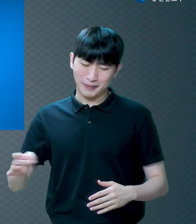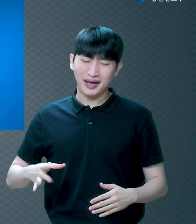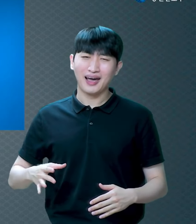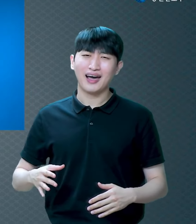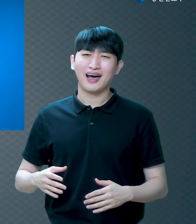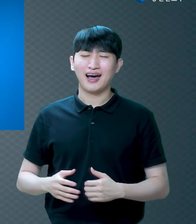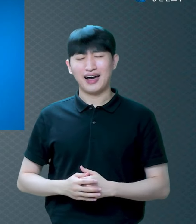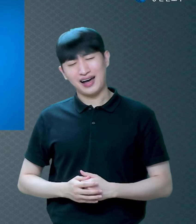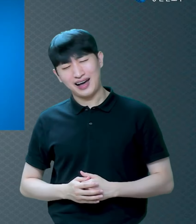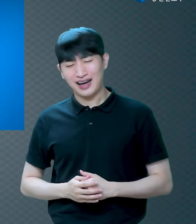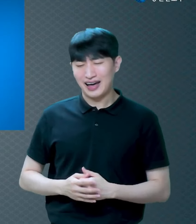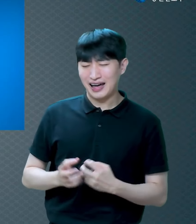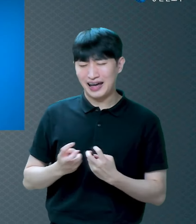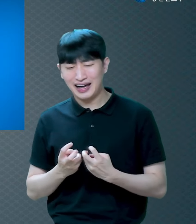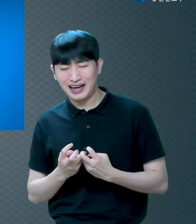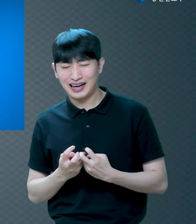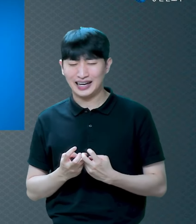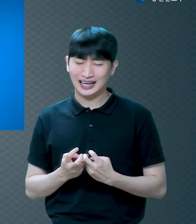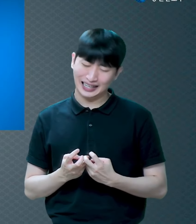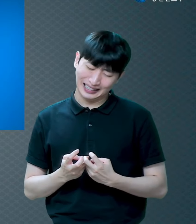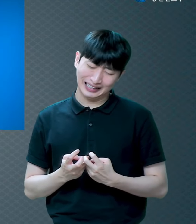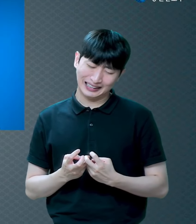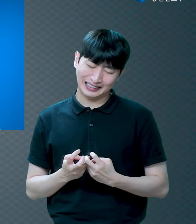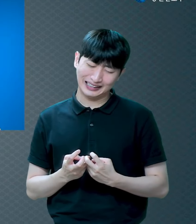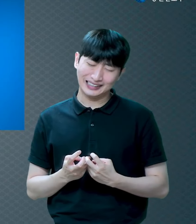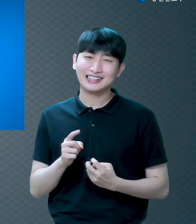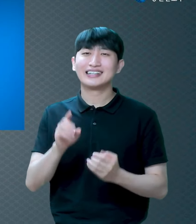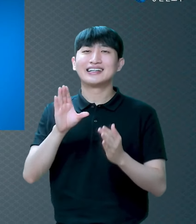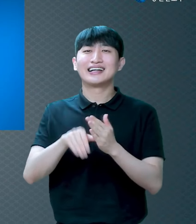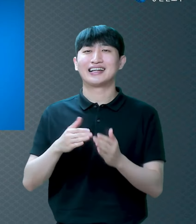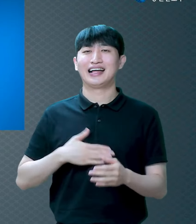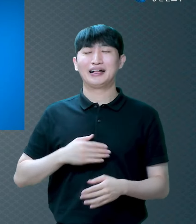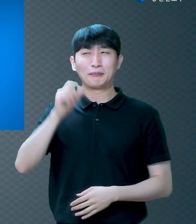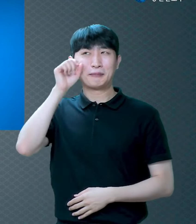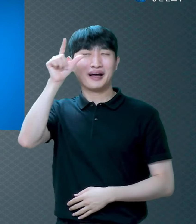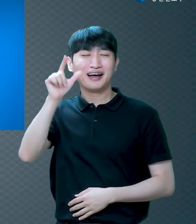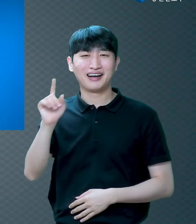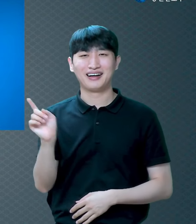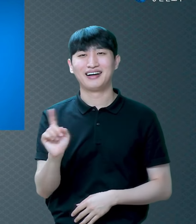있어요 아주 귀하게 깨달은 게 하나 있는데